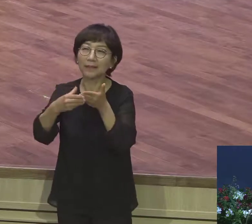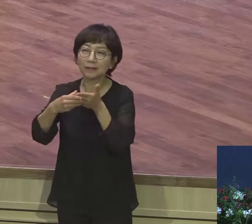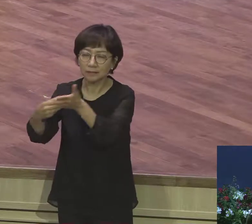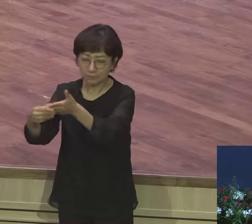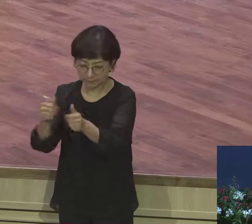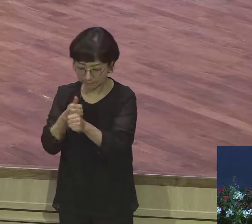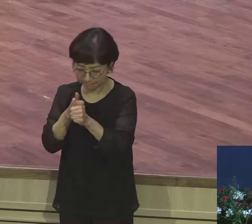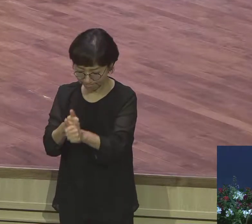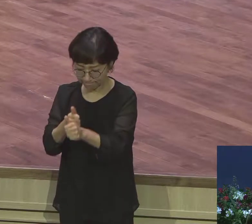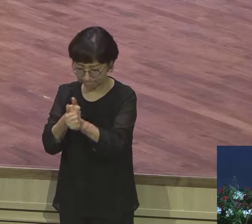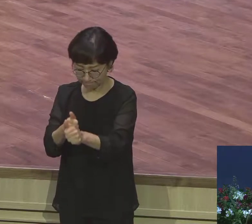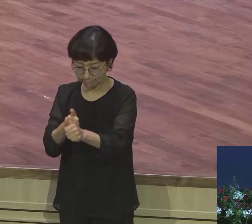살아왔어요 지금까지